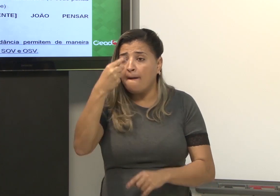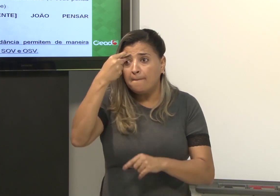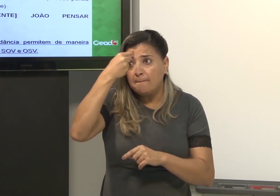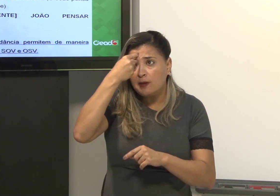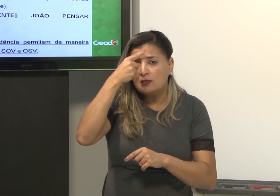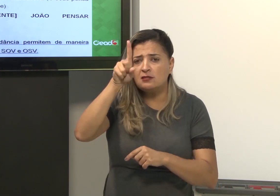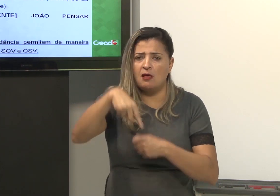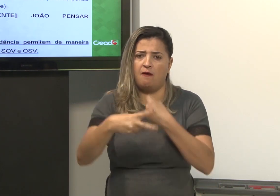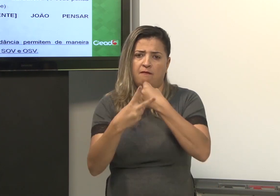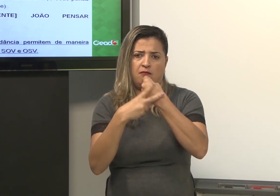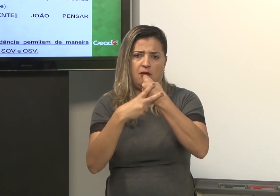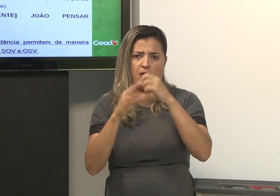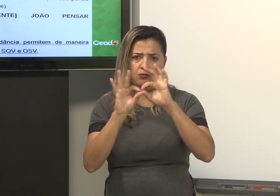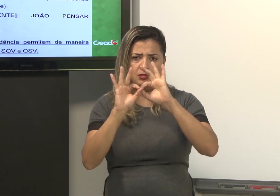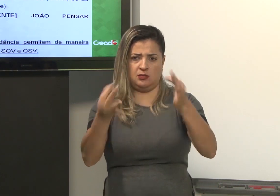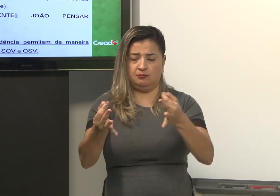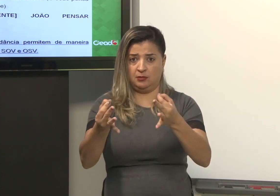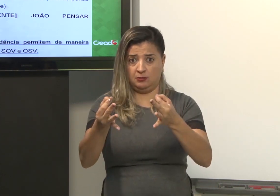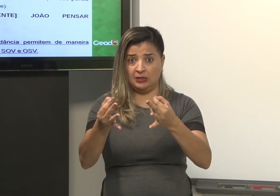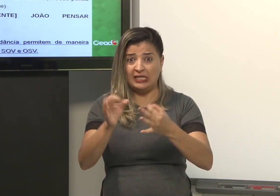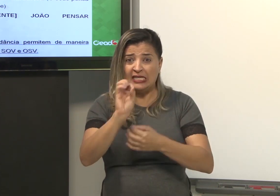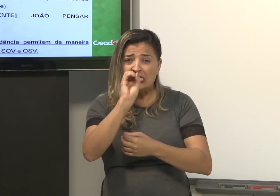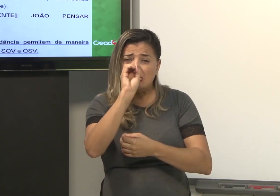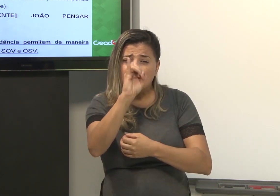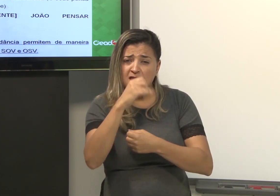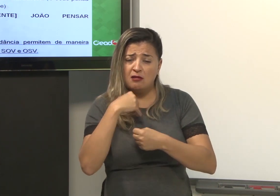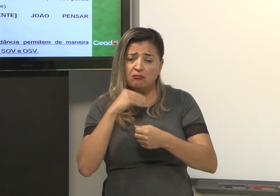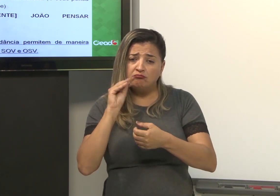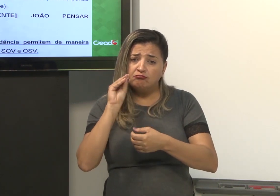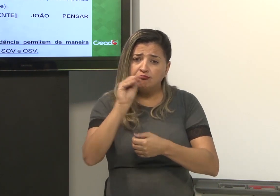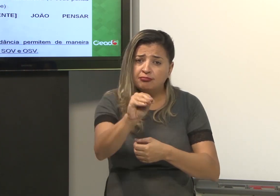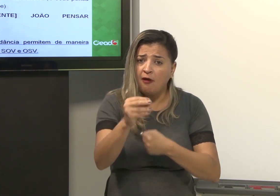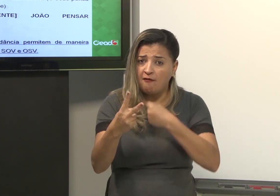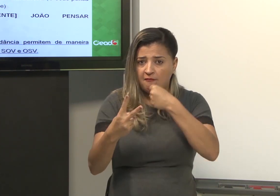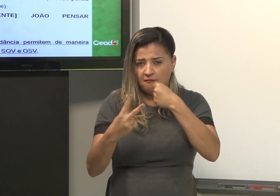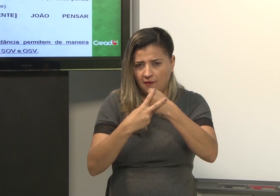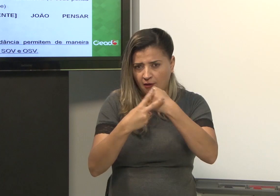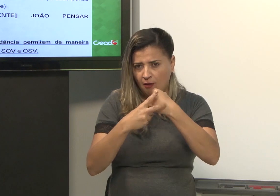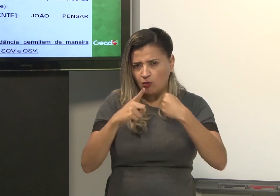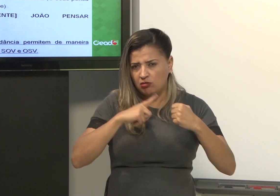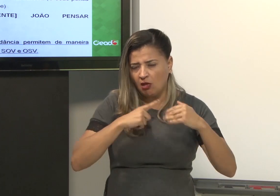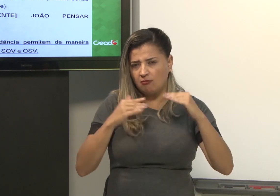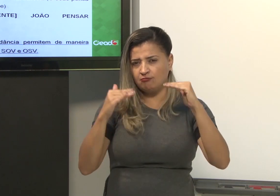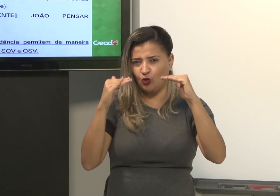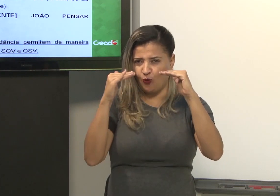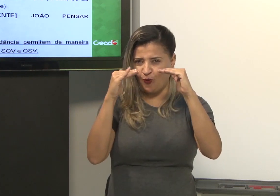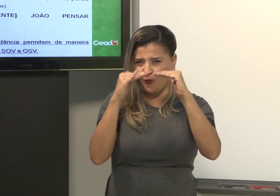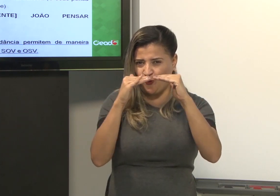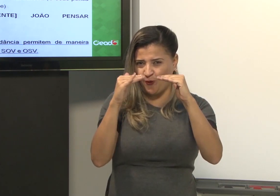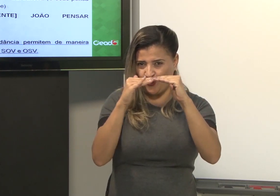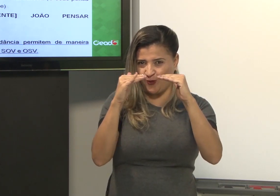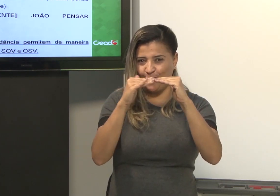Pensar é verbo. É um verbo simples. Eu posso colocar esse verbo simples com concordância.